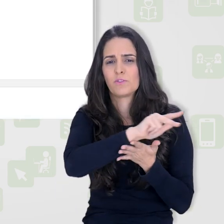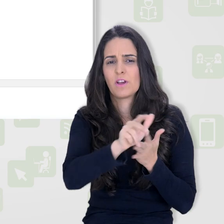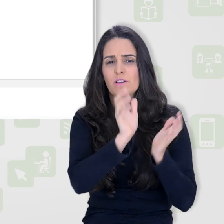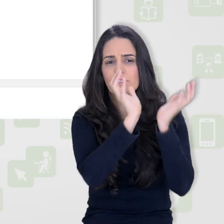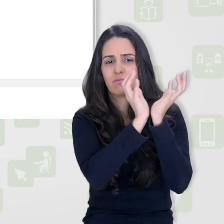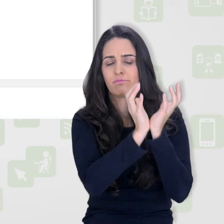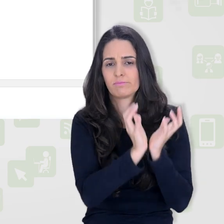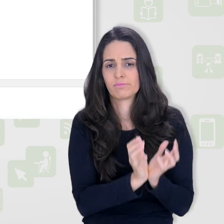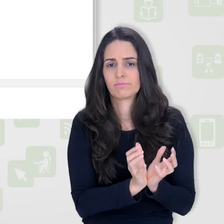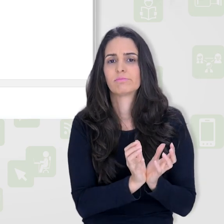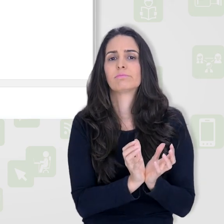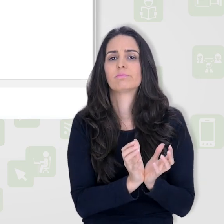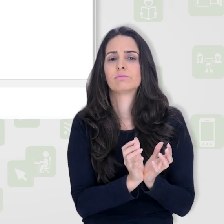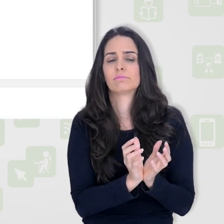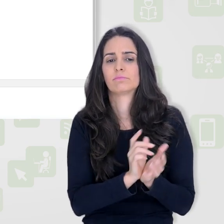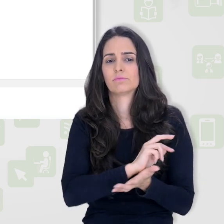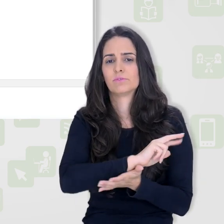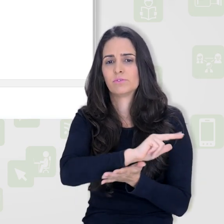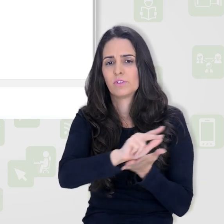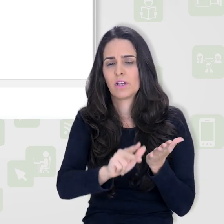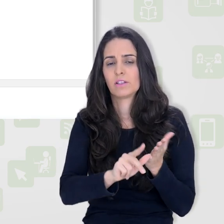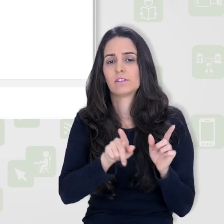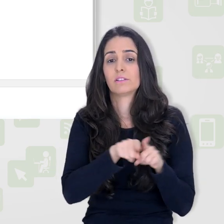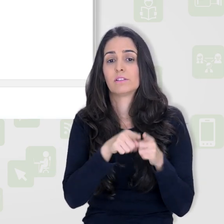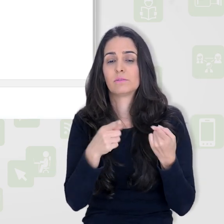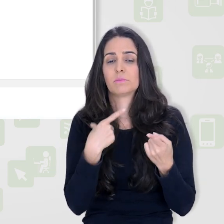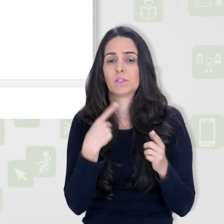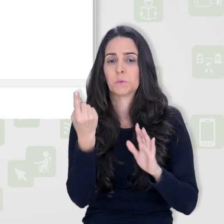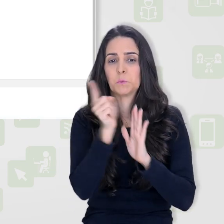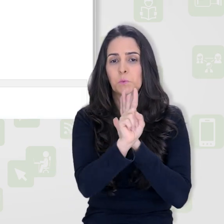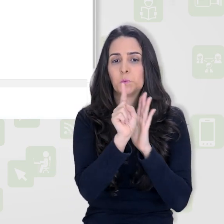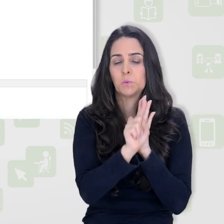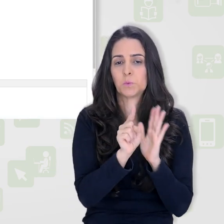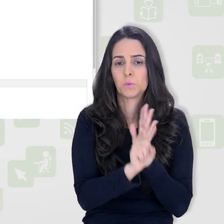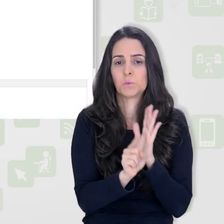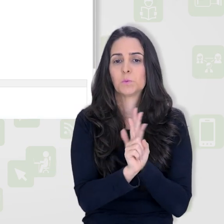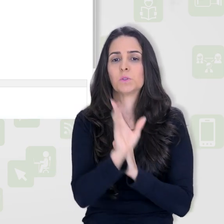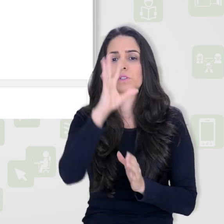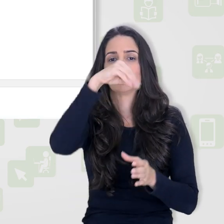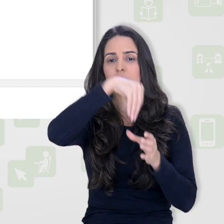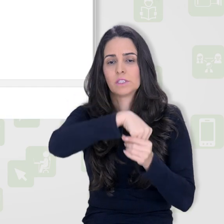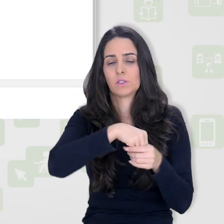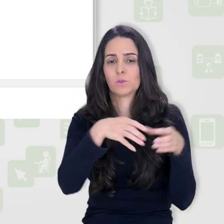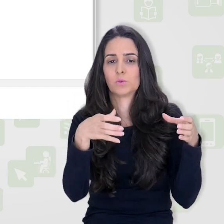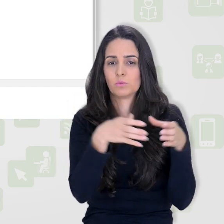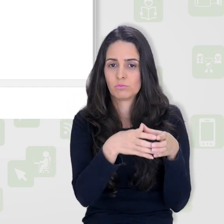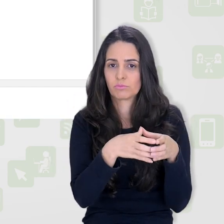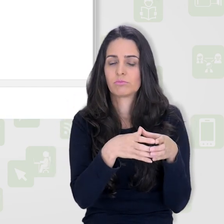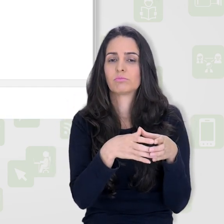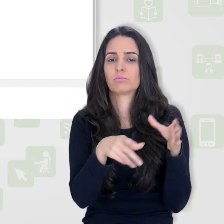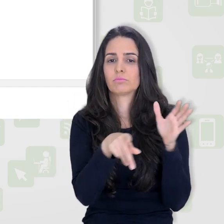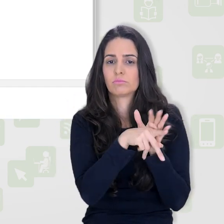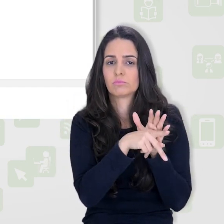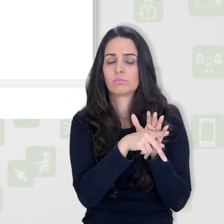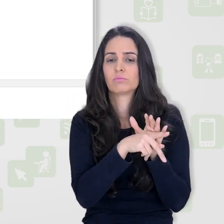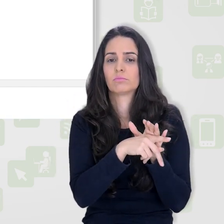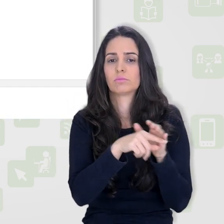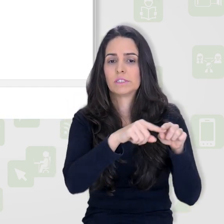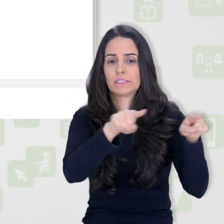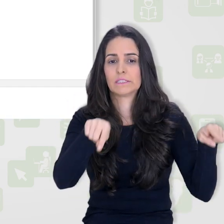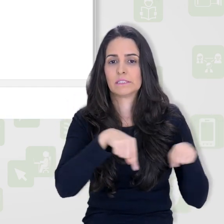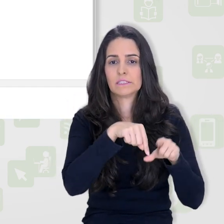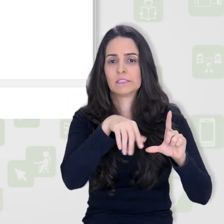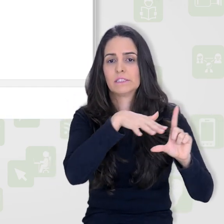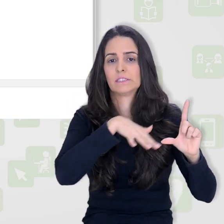ter uma diversidade de categorias e questões, posteriormente, que eu posso organizar dentro dessas